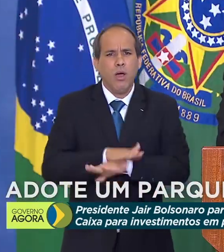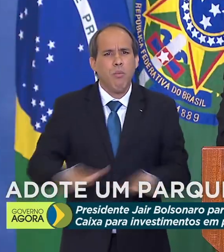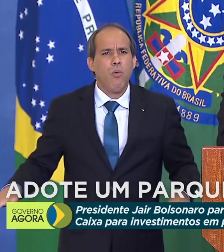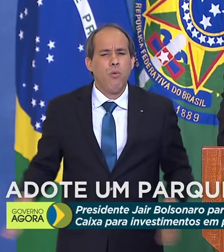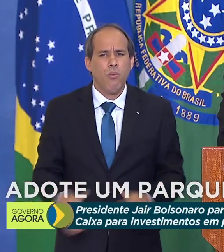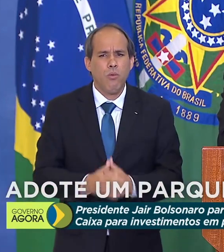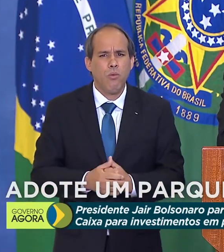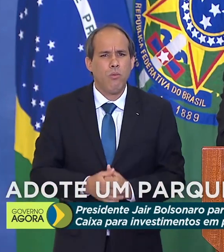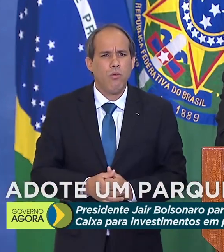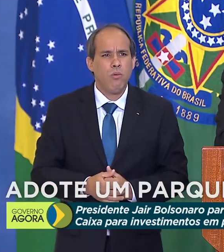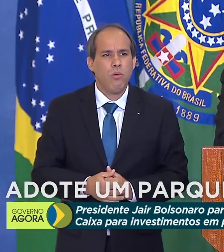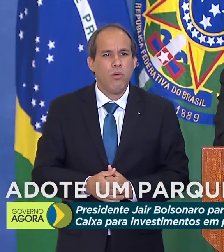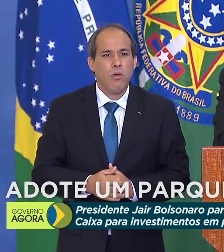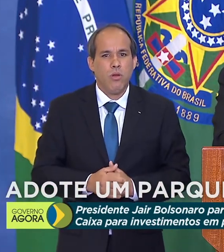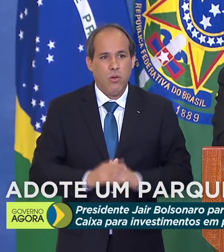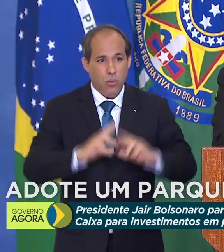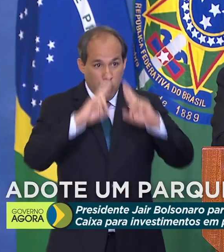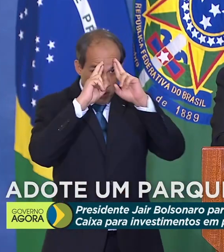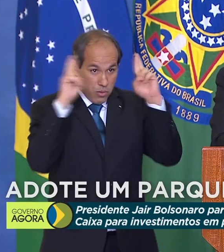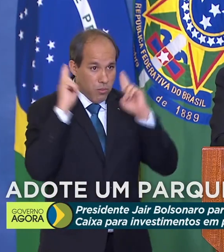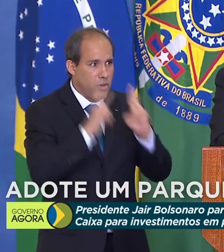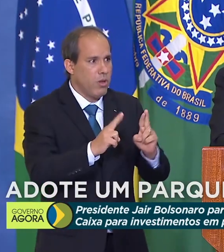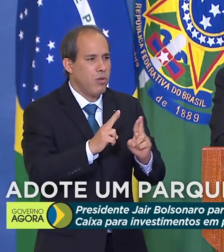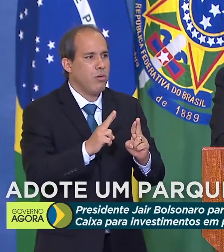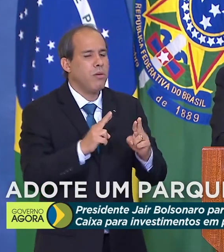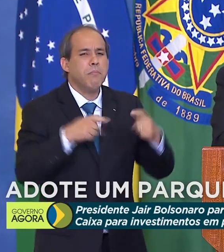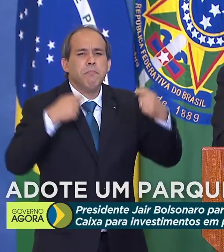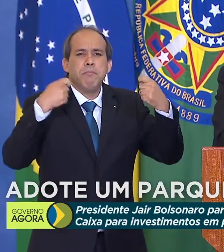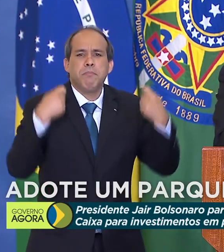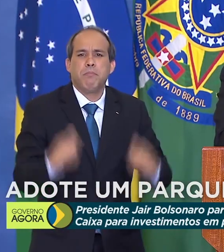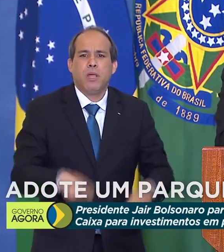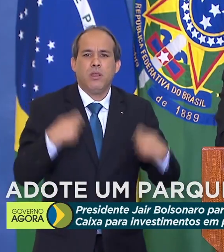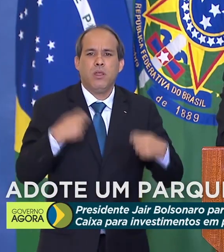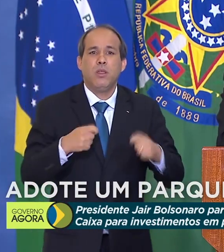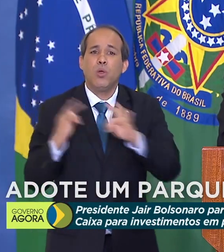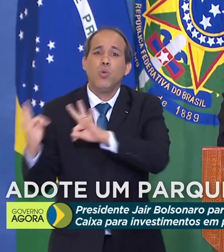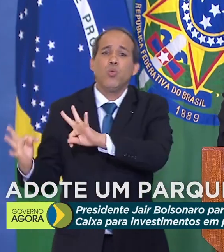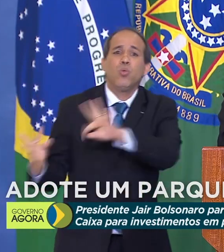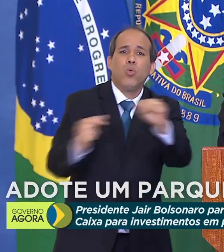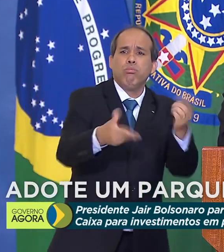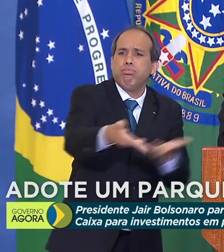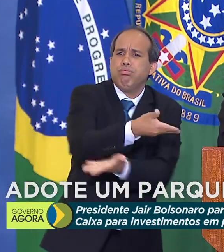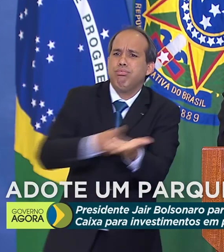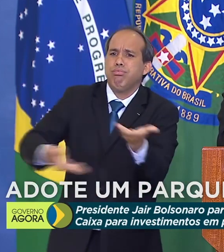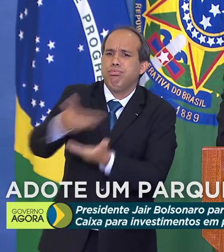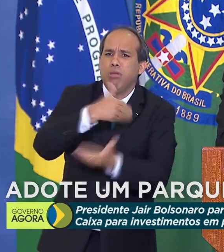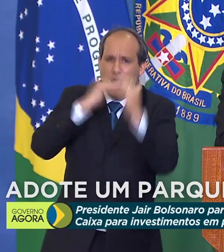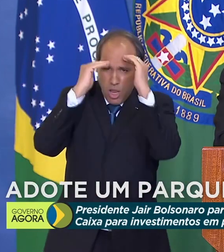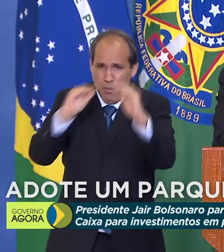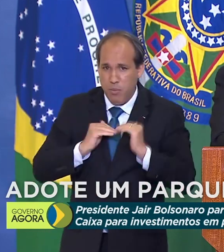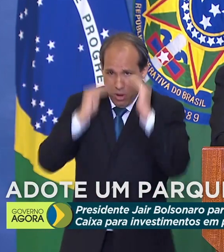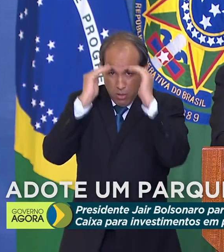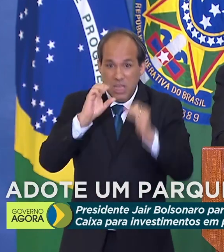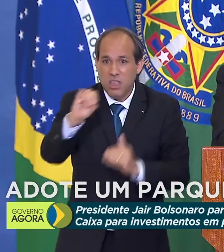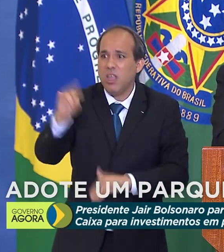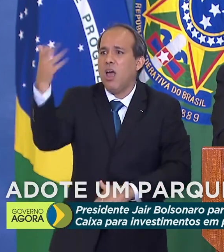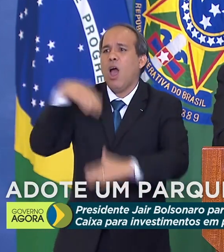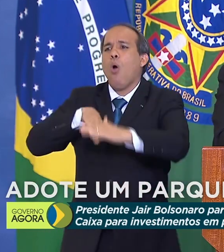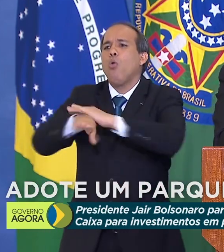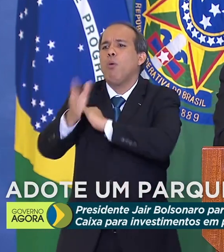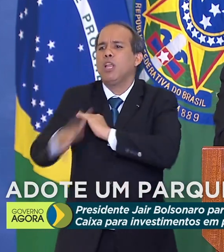O respeito tem que existir entre todos. Se se acostumarmos,